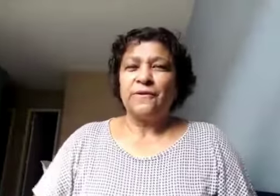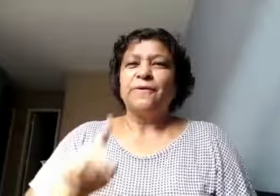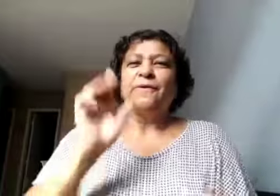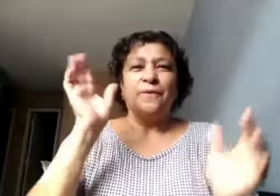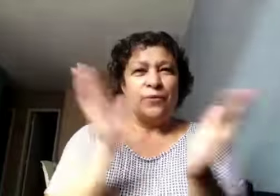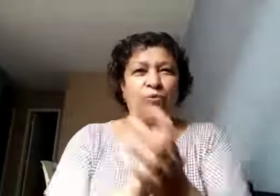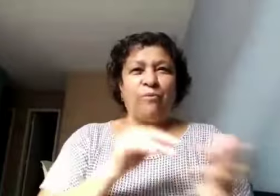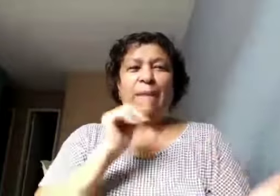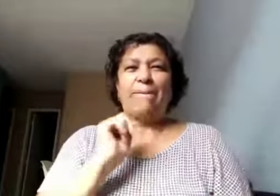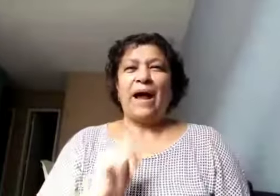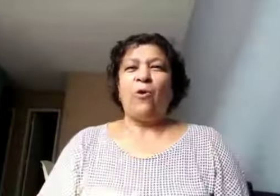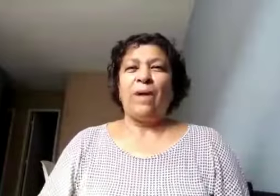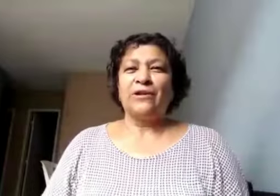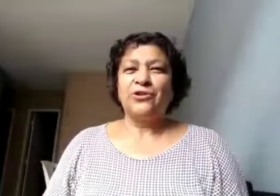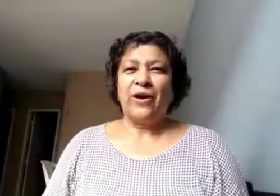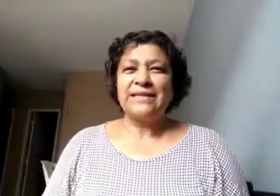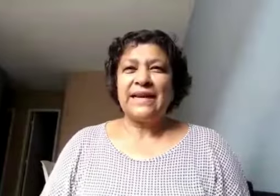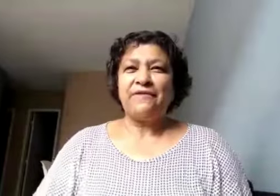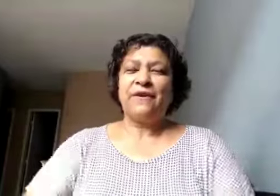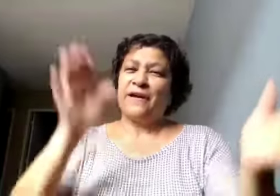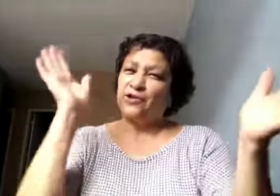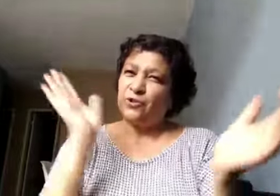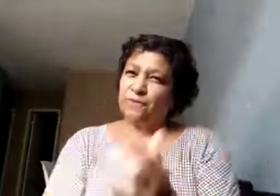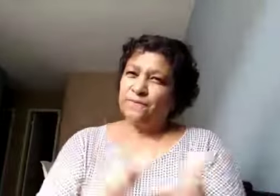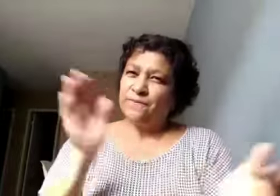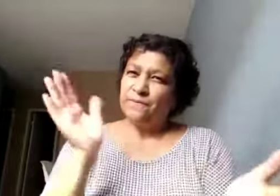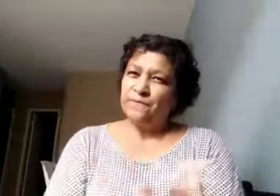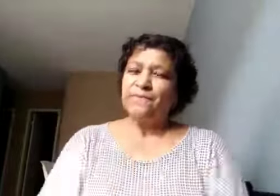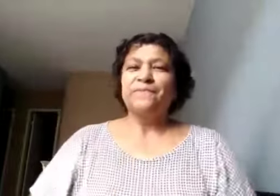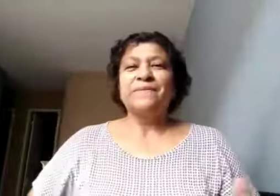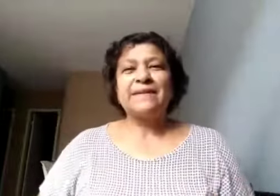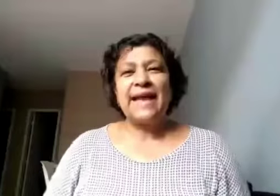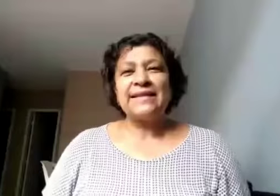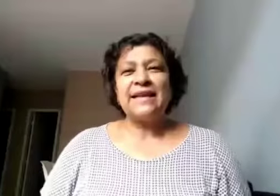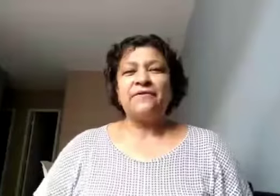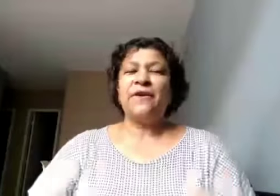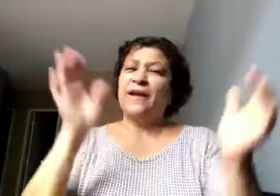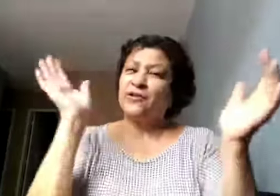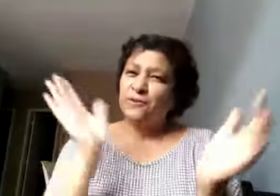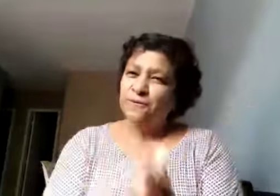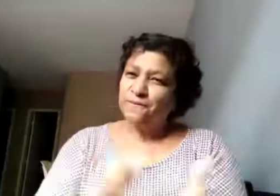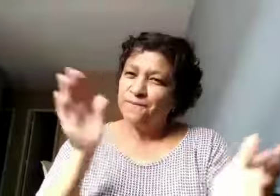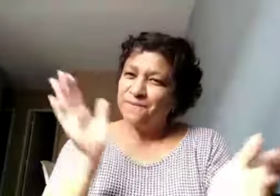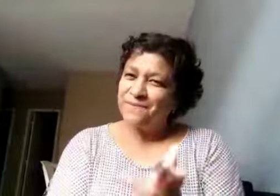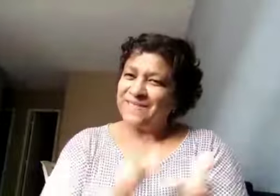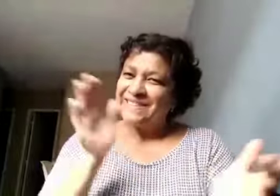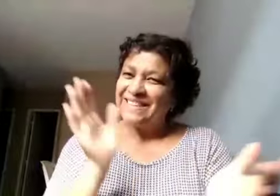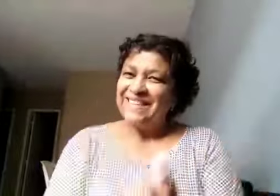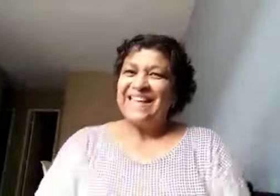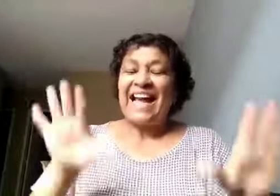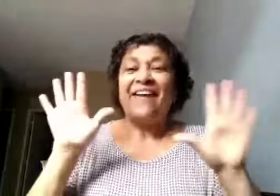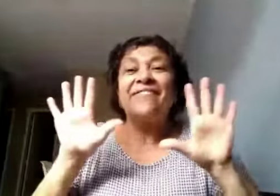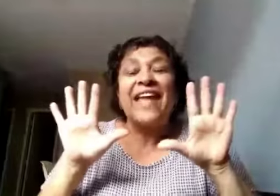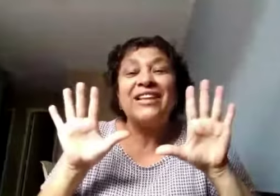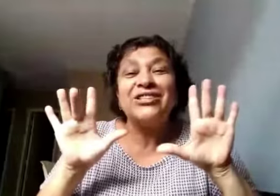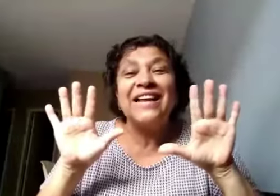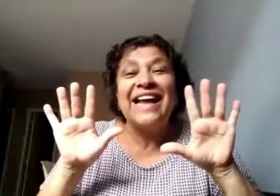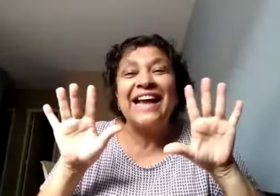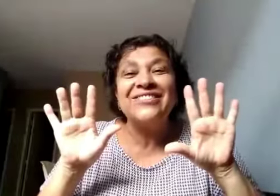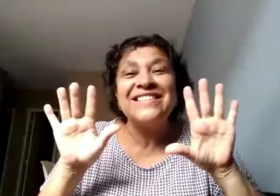uma palma. Dois elefantes. Três elefantes. Até chegarem